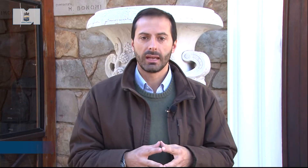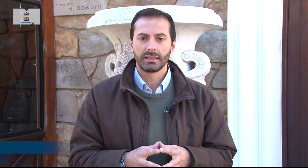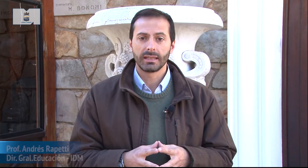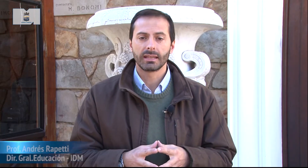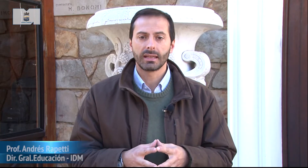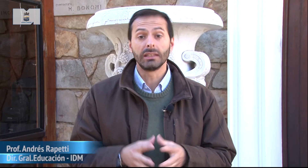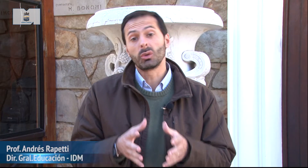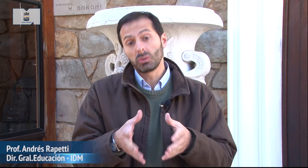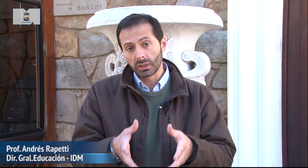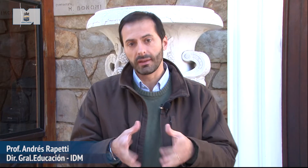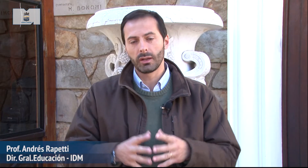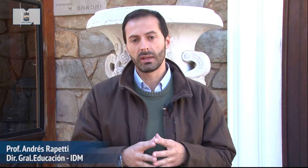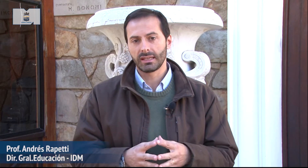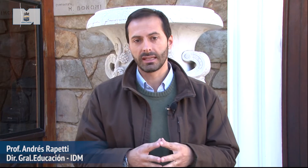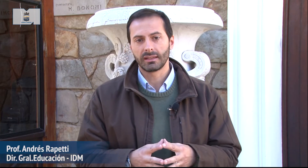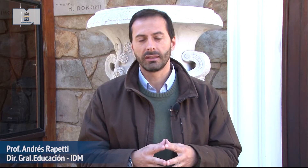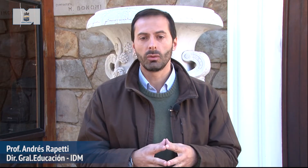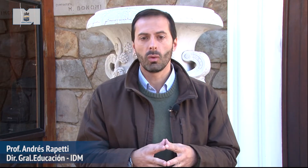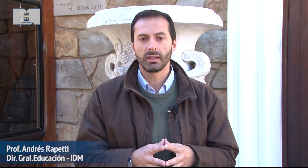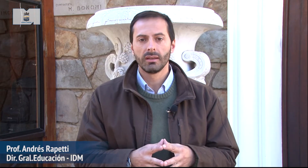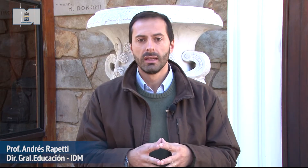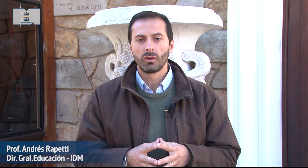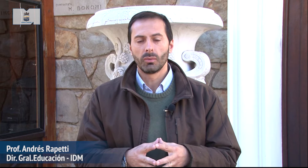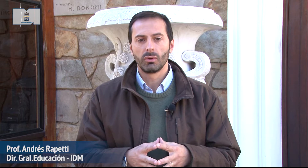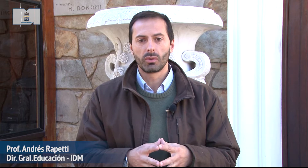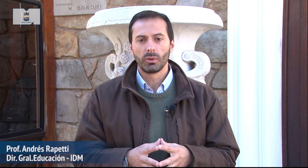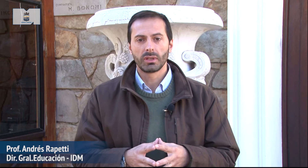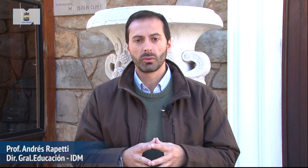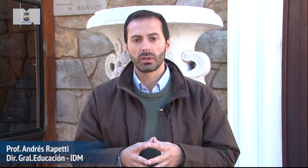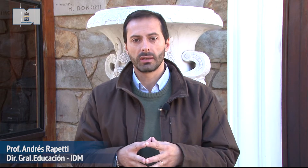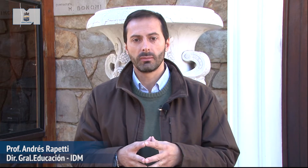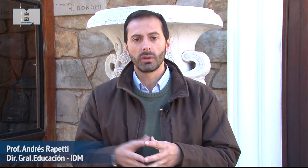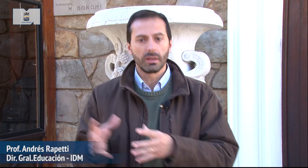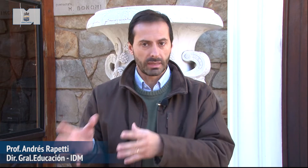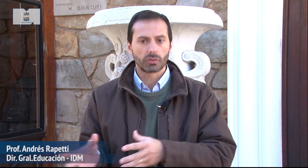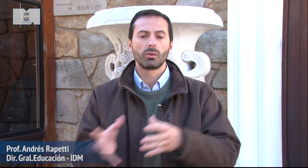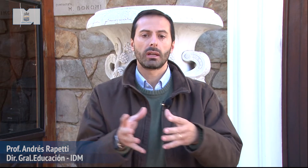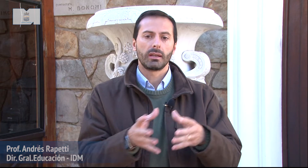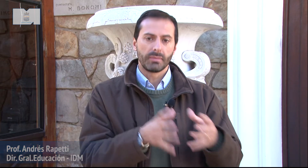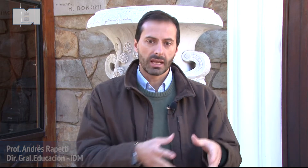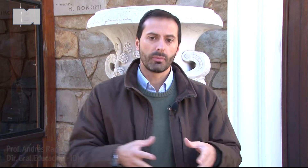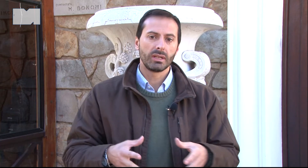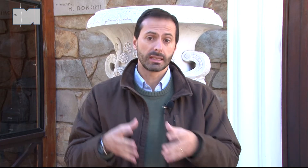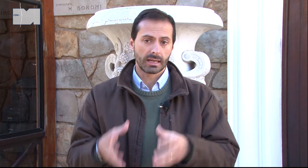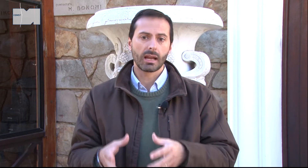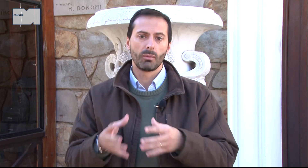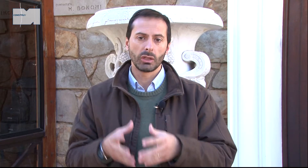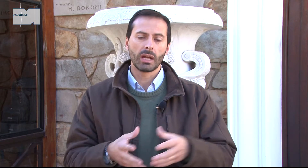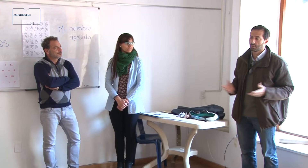enseñanza introductoria de la lengua de señas del Uruguay, como lo hicimos en Pandiazúcar, en Piriápolis, en San Carlos, Maldonado.